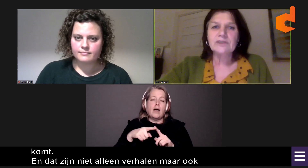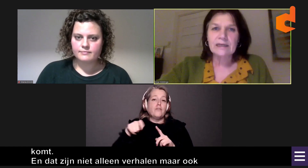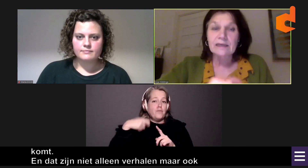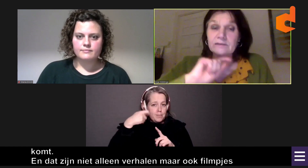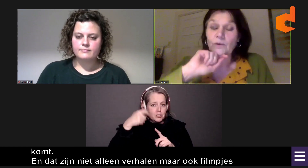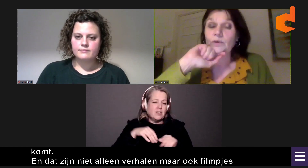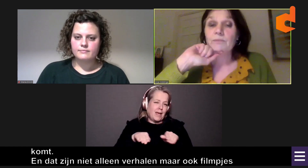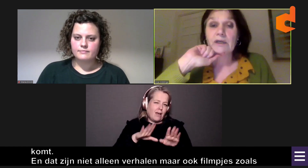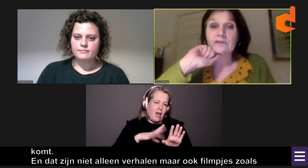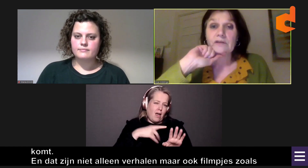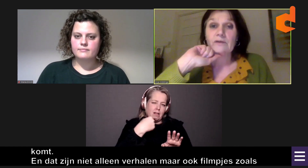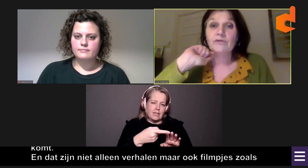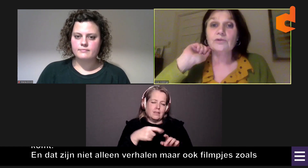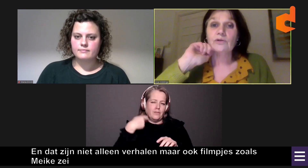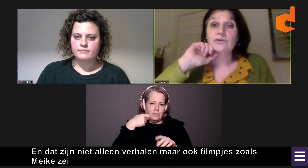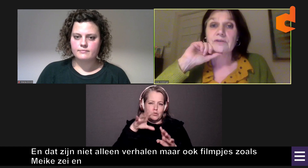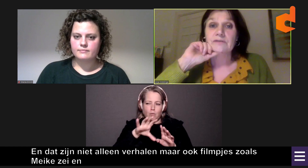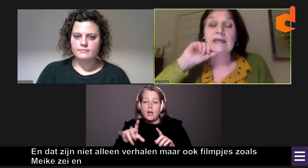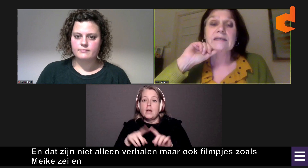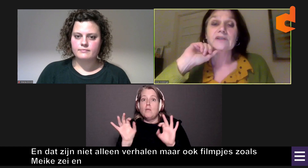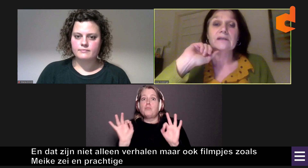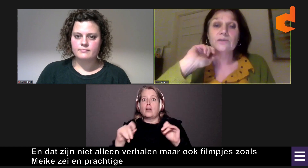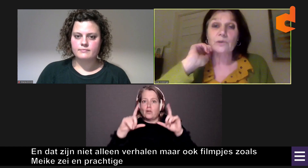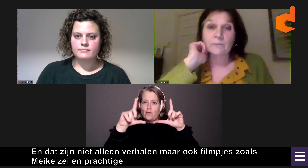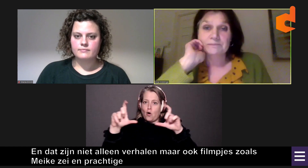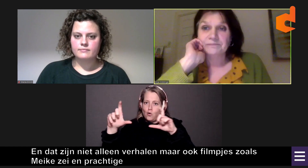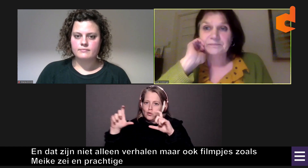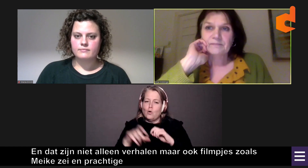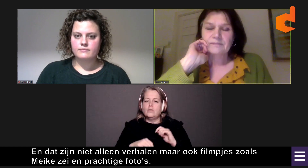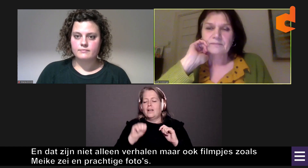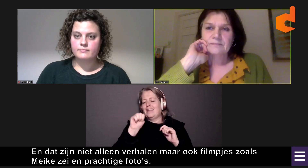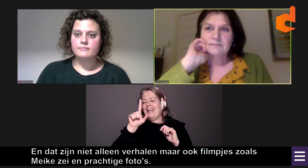Meike zei. En ook prachtige foto's van Elisa Hartog.